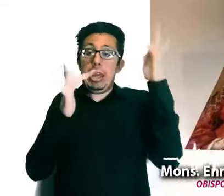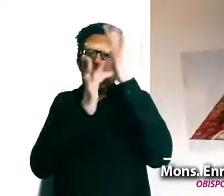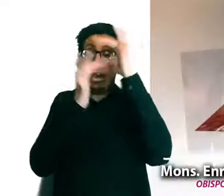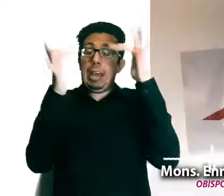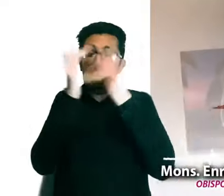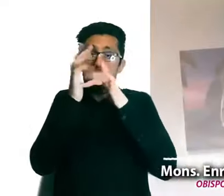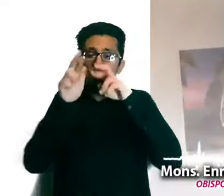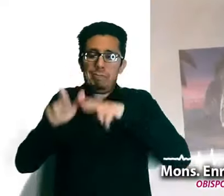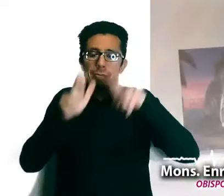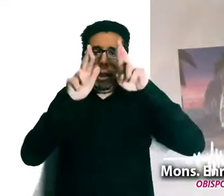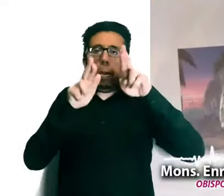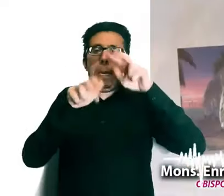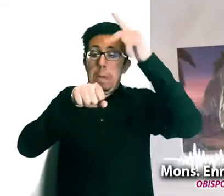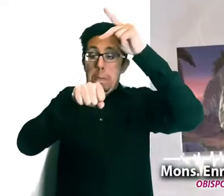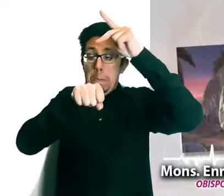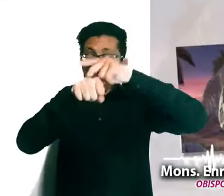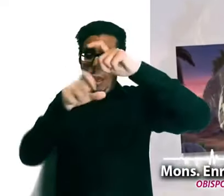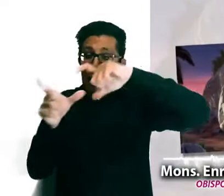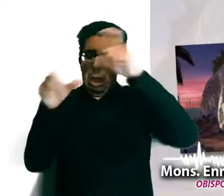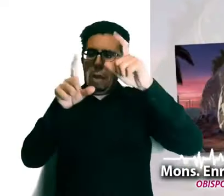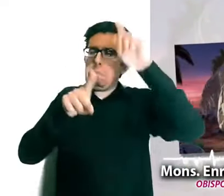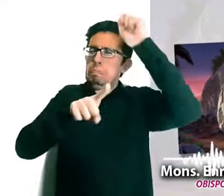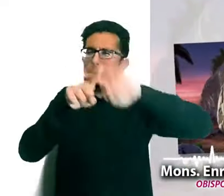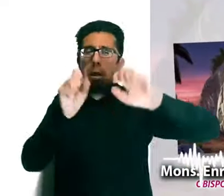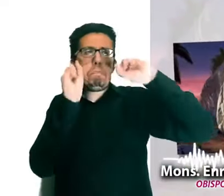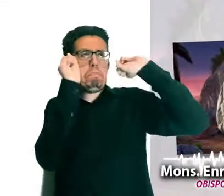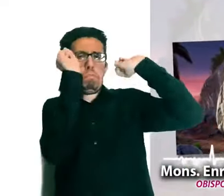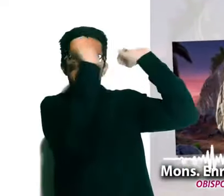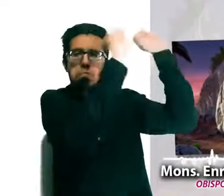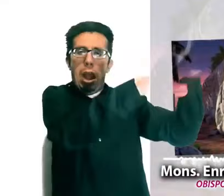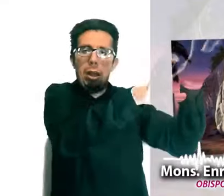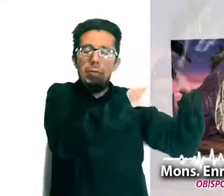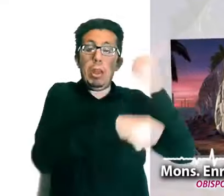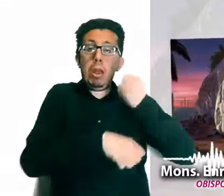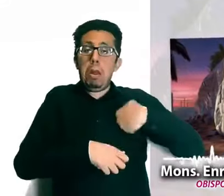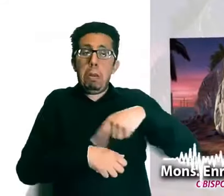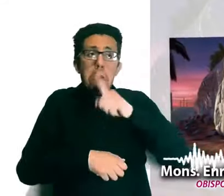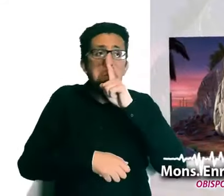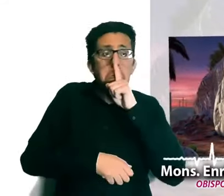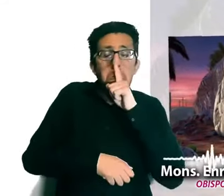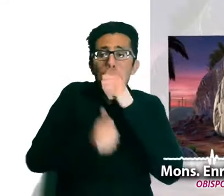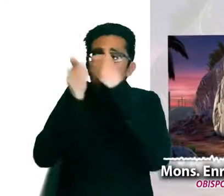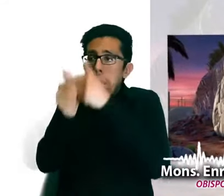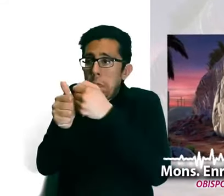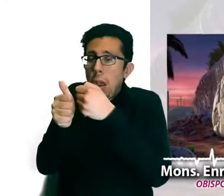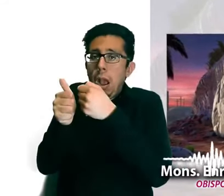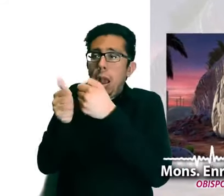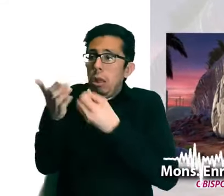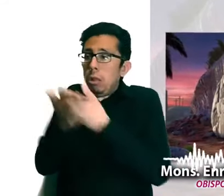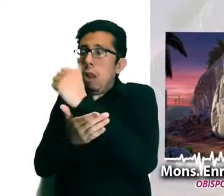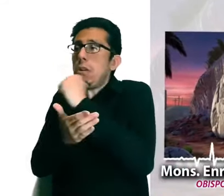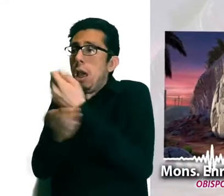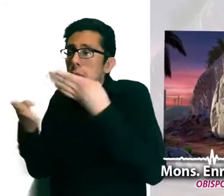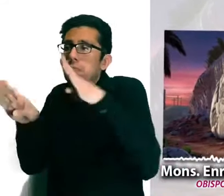Cristo. Debemos salir de nuestro silencio y de la prisión. Él nos hace pasar a un